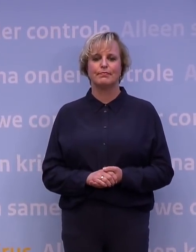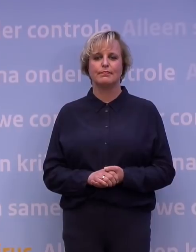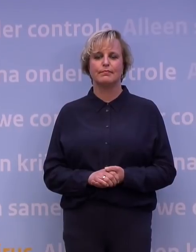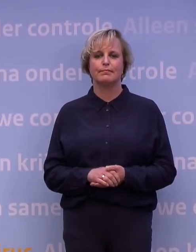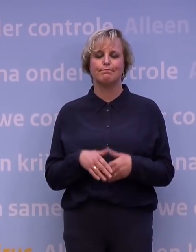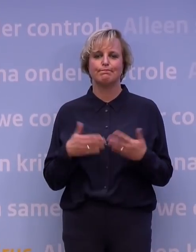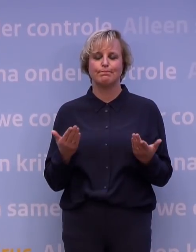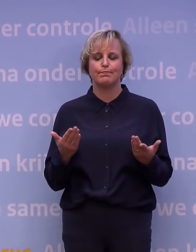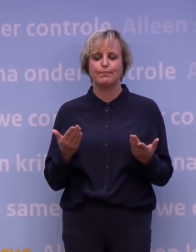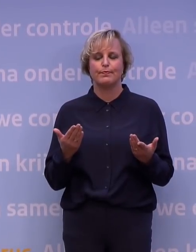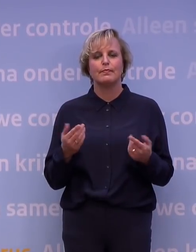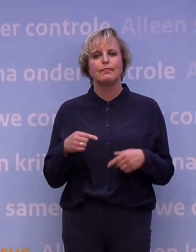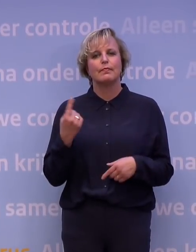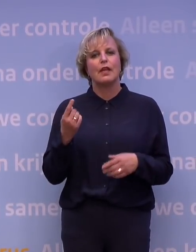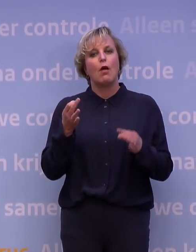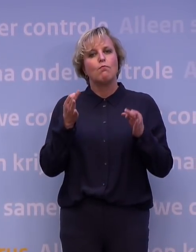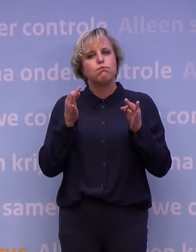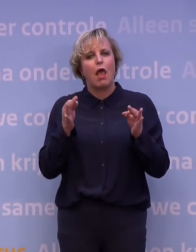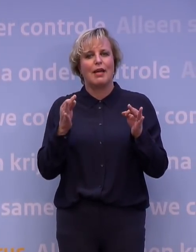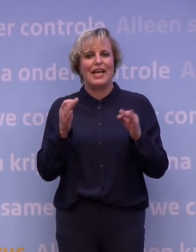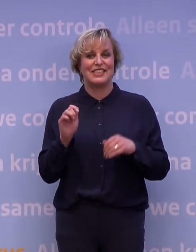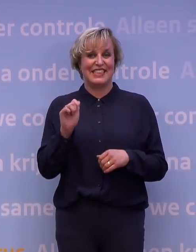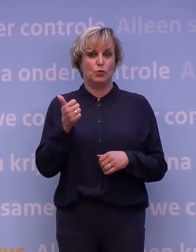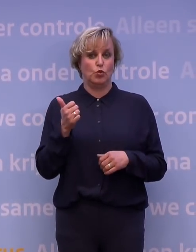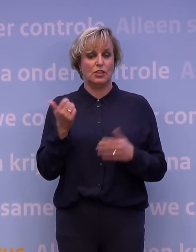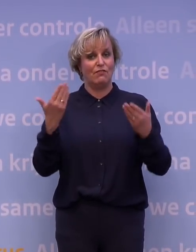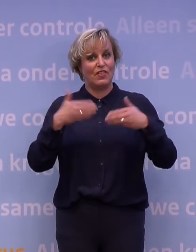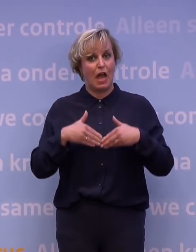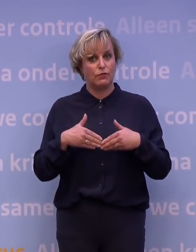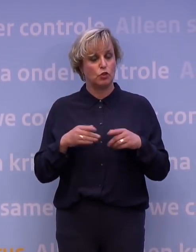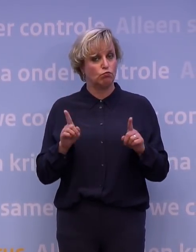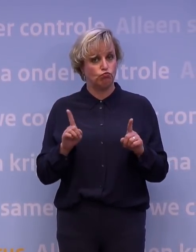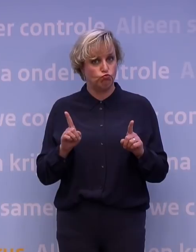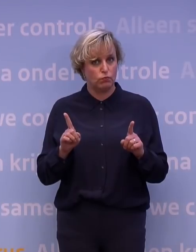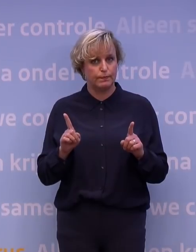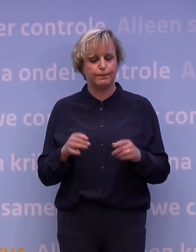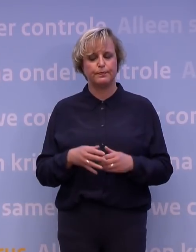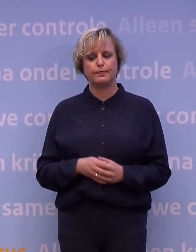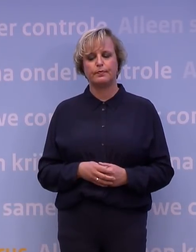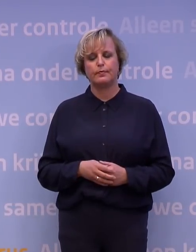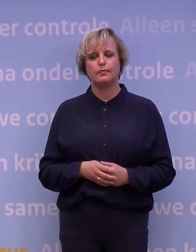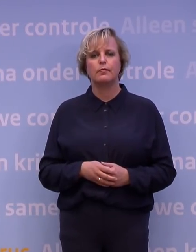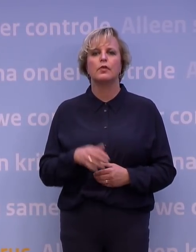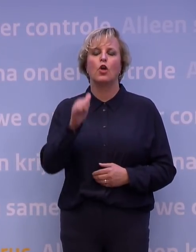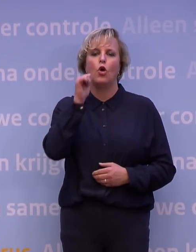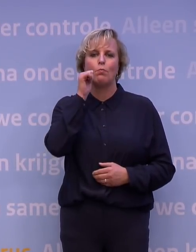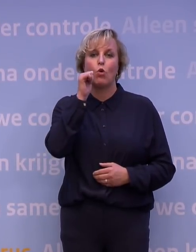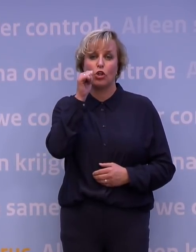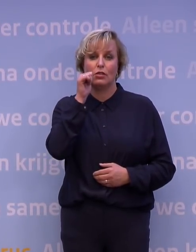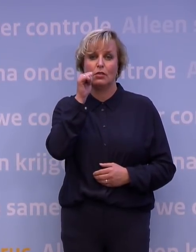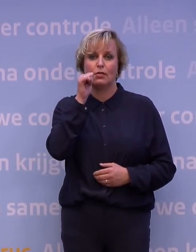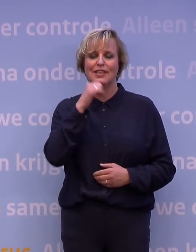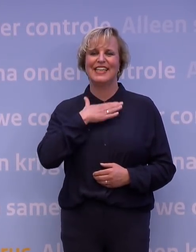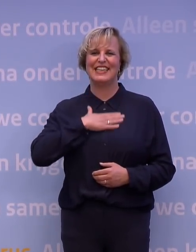Het belangrijkste nieuws dat wij vanavond voor u hebben is dit. Vanaf morgen, dinsdag